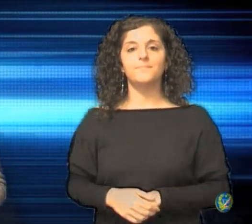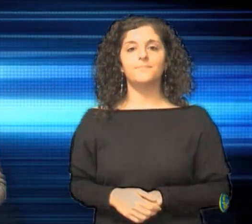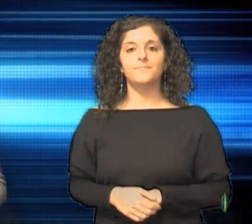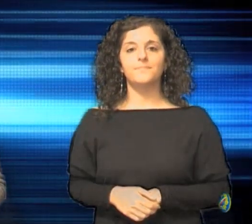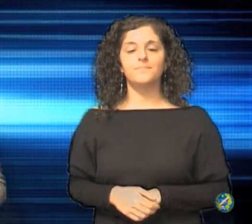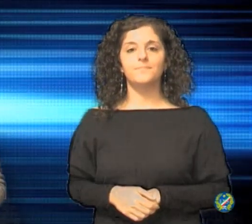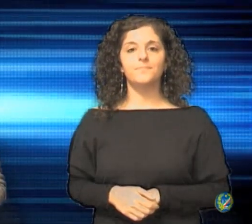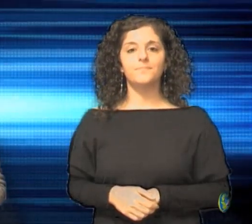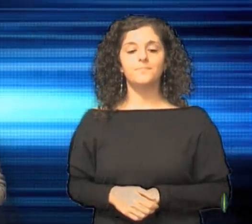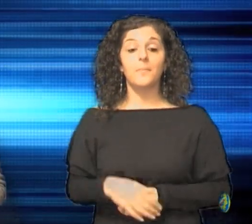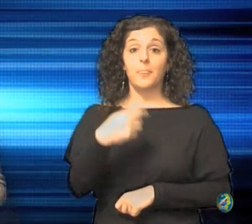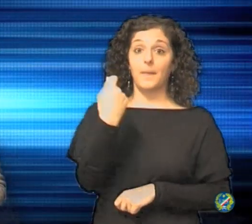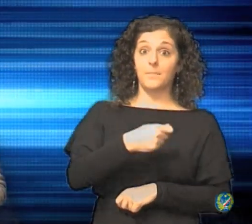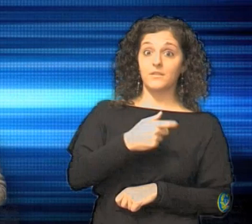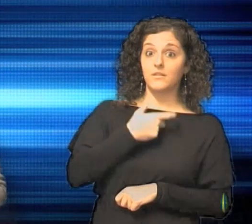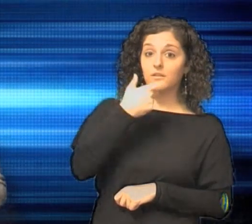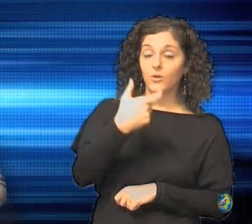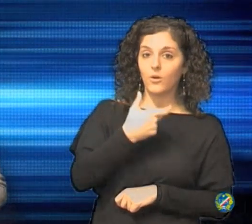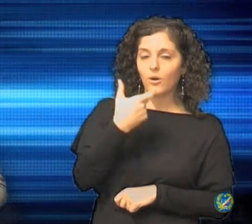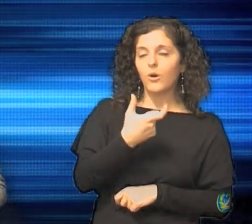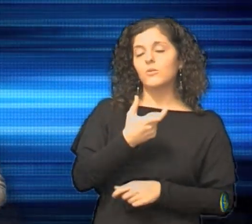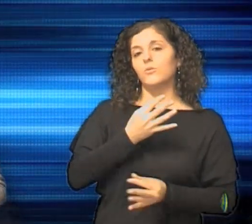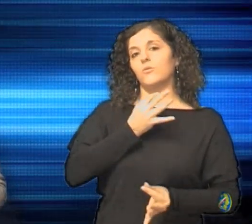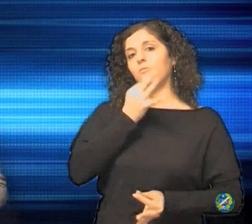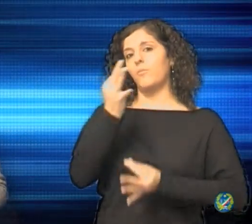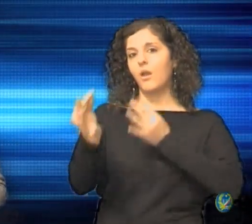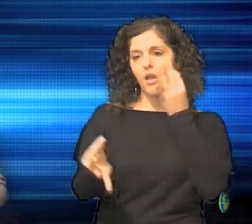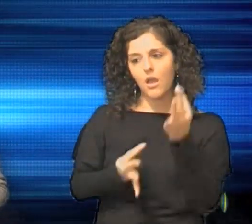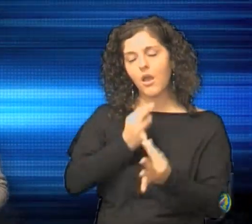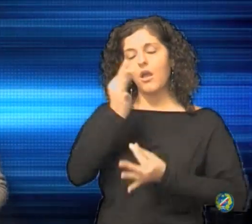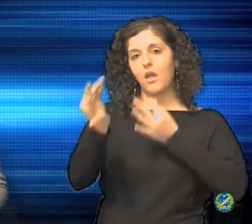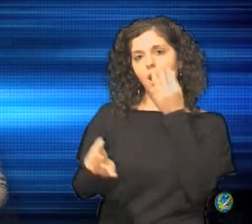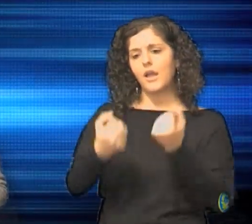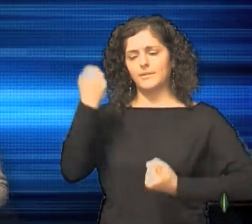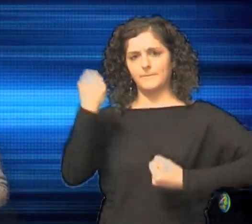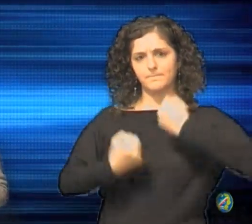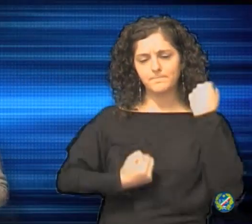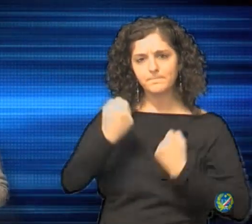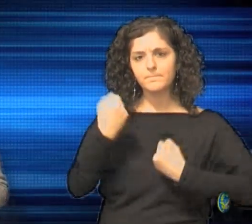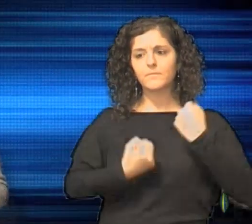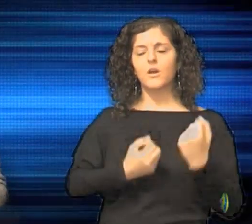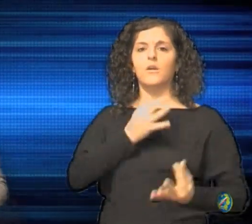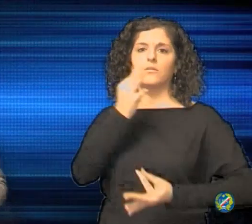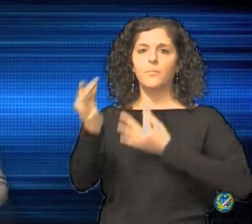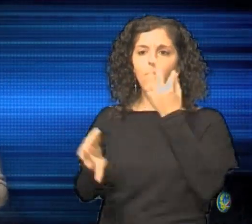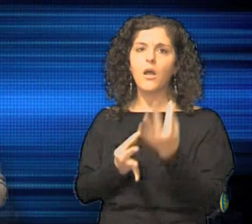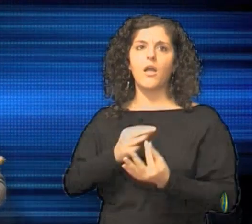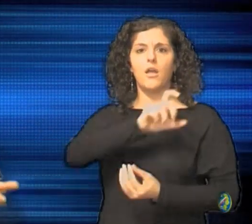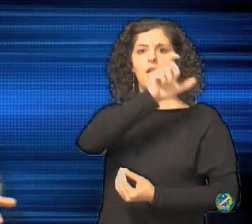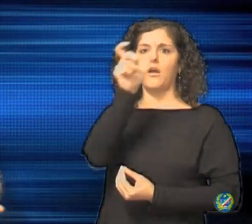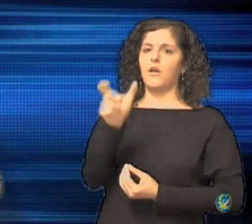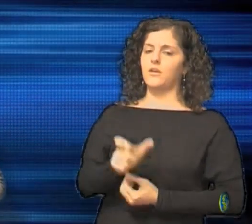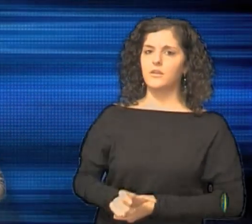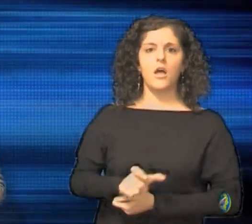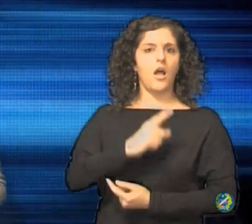La Presidente ha esposto, diciamo, protestando con forza per quello che sta accadendo un po' in